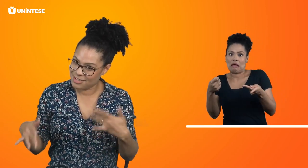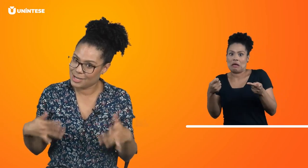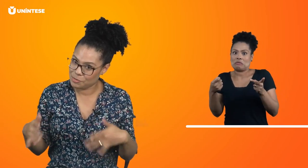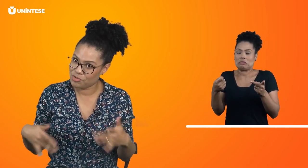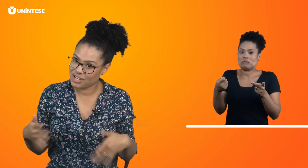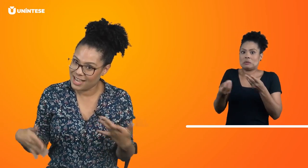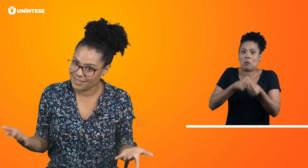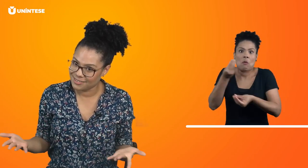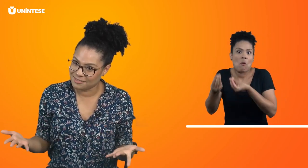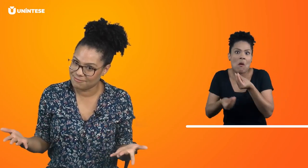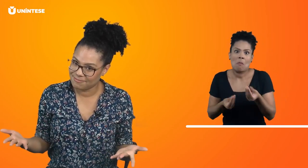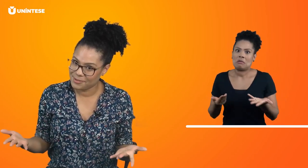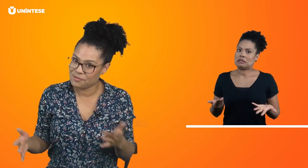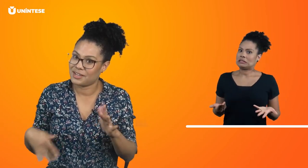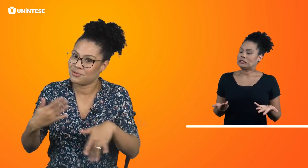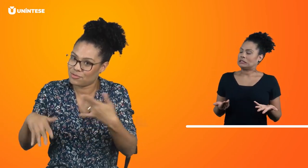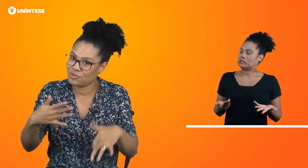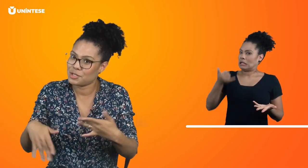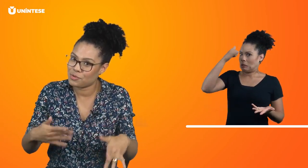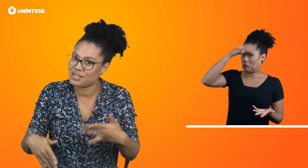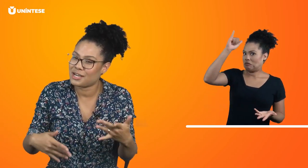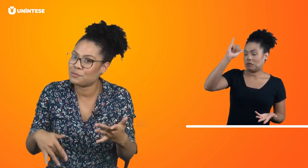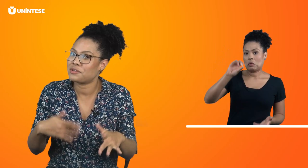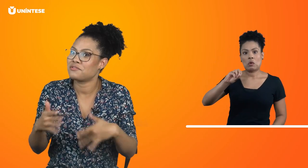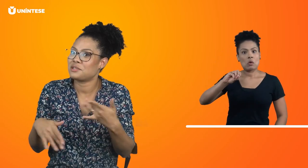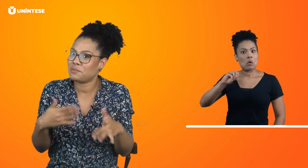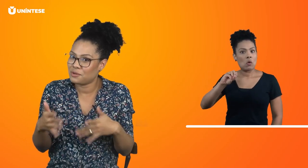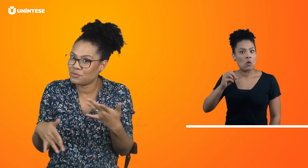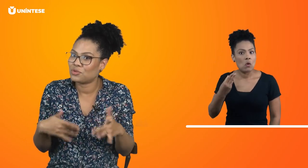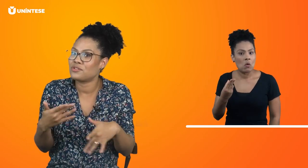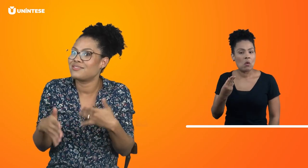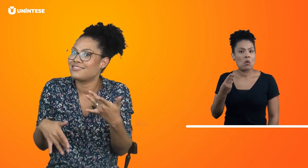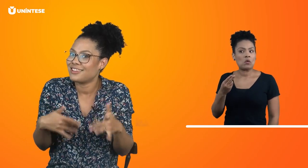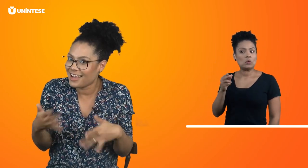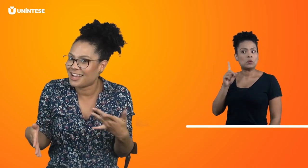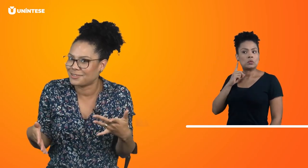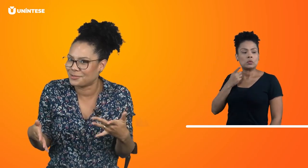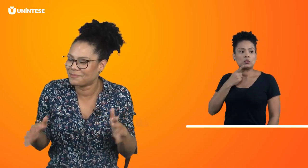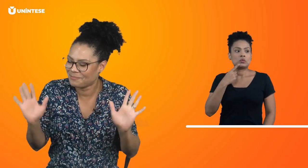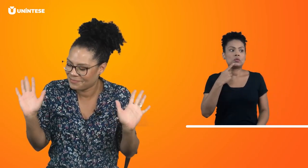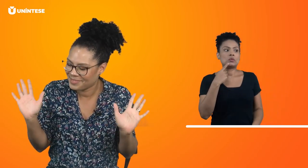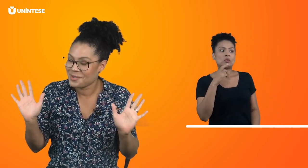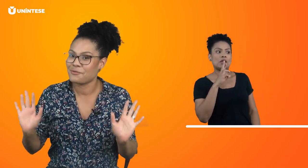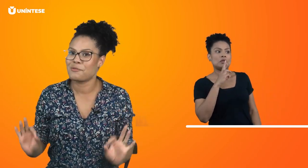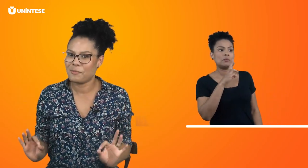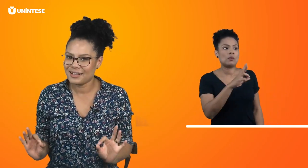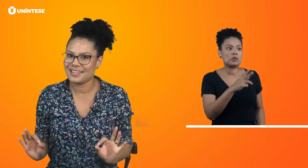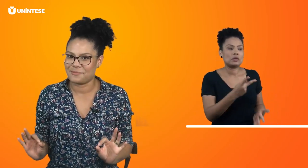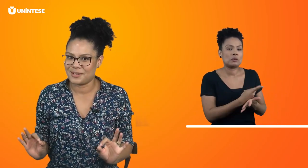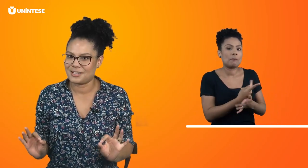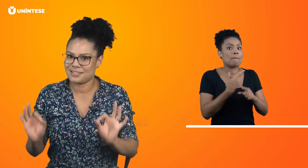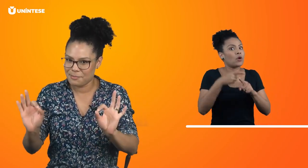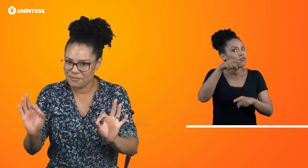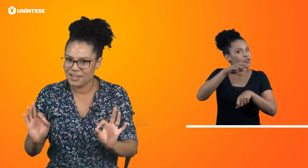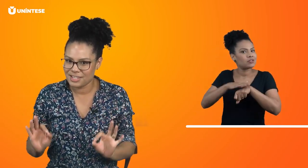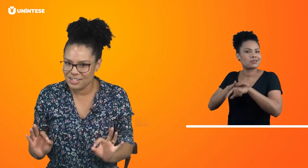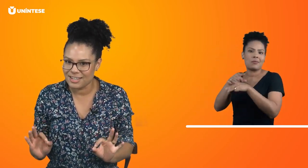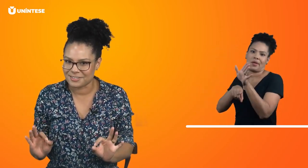você responde errado. Ou vai que o surdo responde errado porque você perguntou errado. Vamos aprender pra gente saber falar direito.